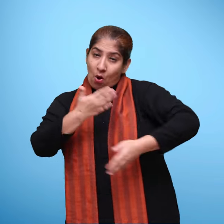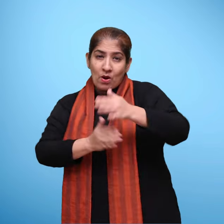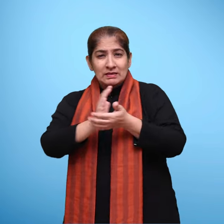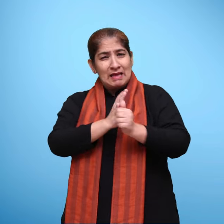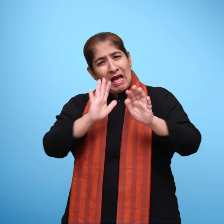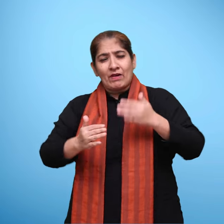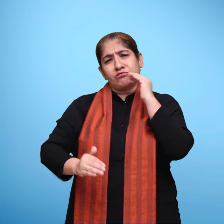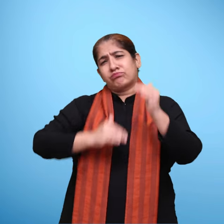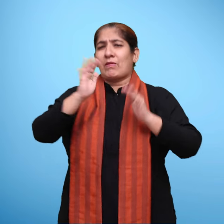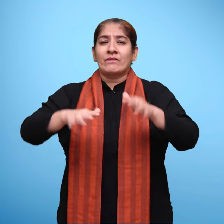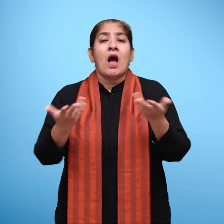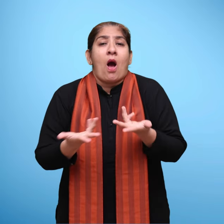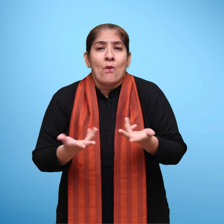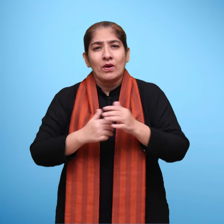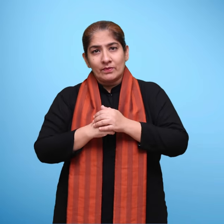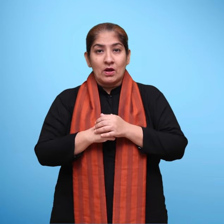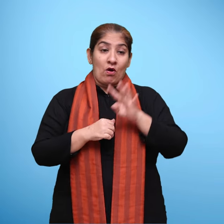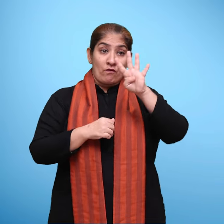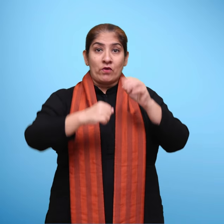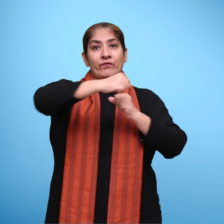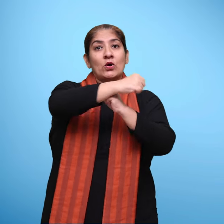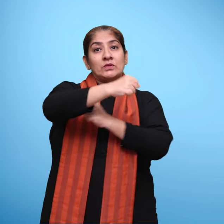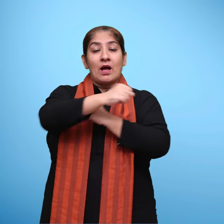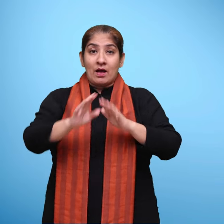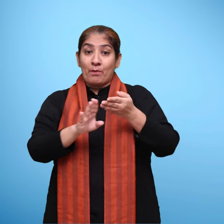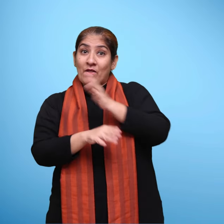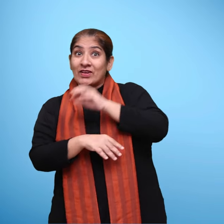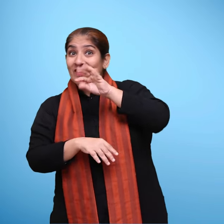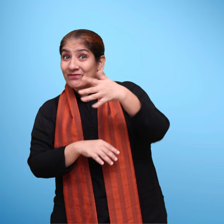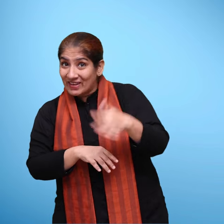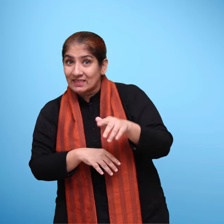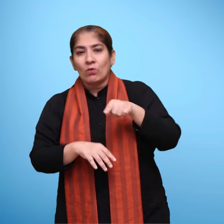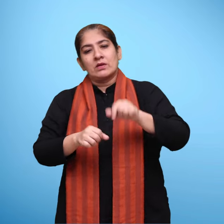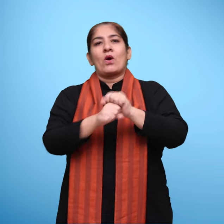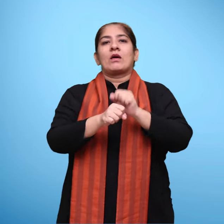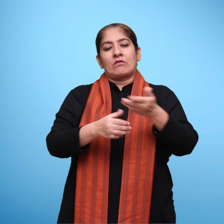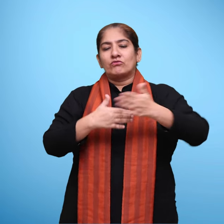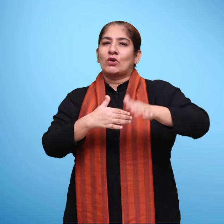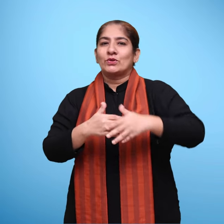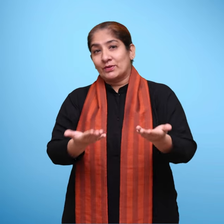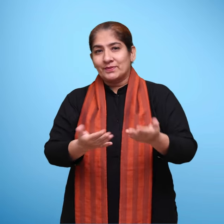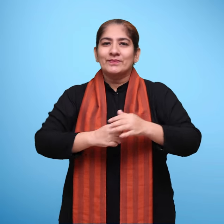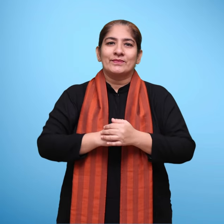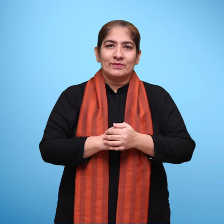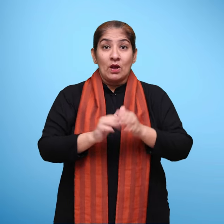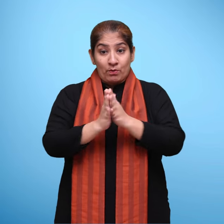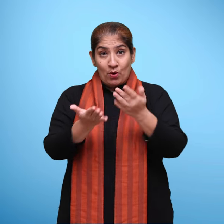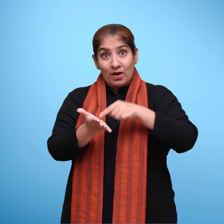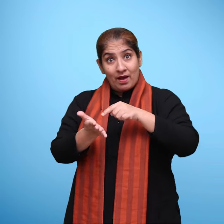बच्चों में इन सभी दक्षताओं के विकास के लिए ये आवश्यक है कि इन चारों स्तंभों पर नियमित रूप से कारे हो। अतहा